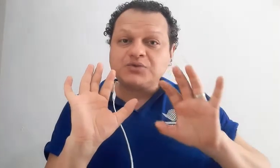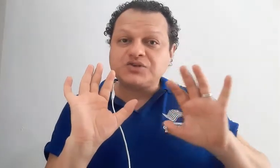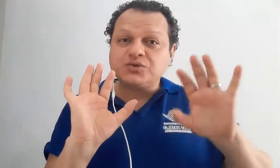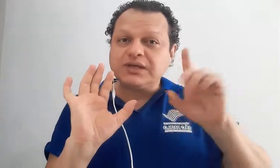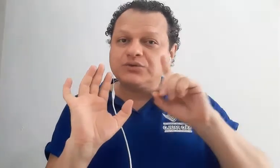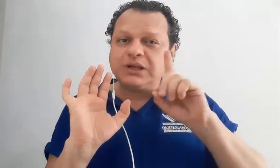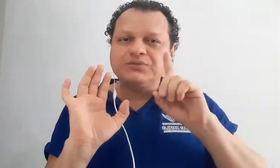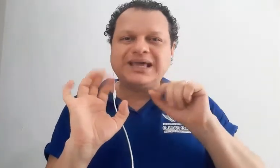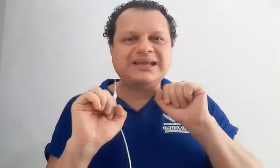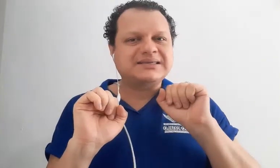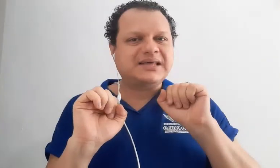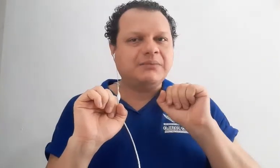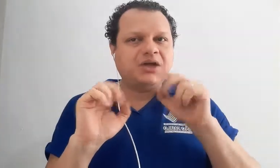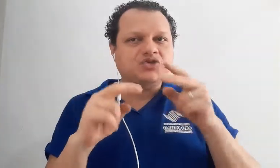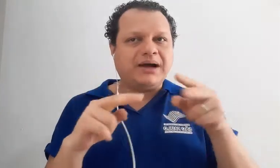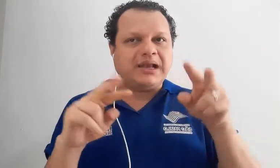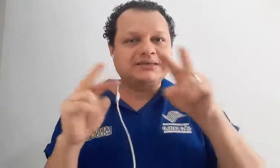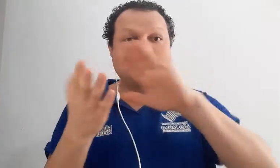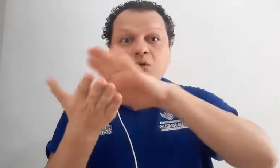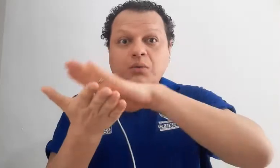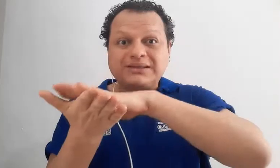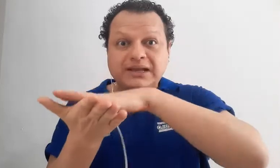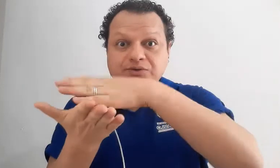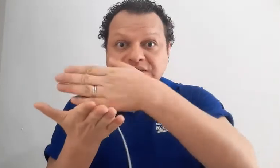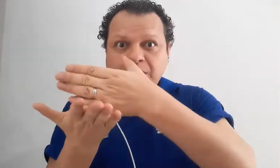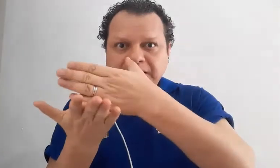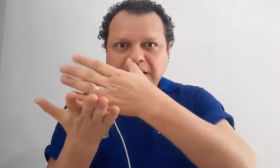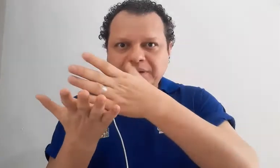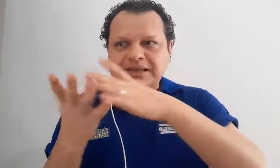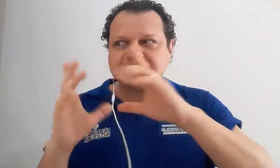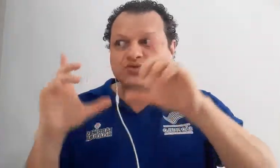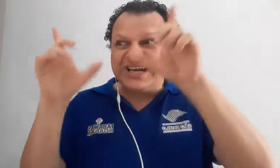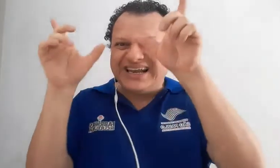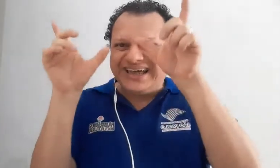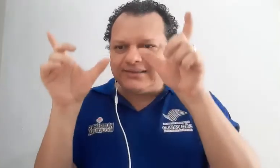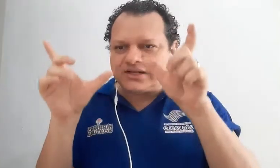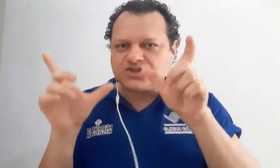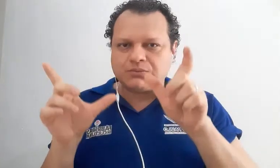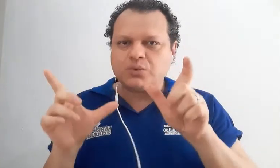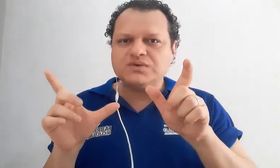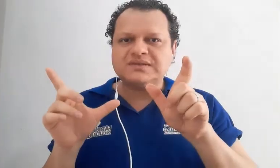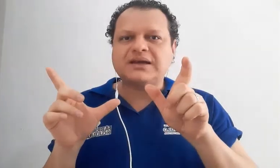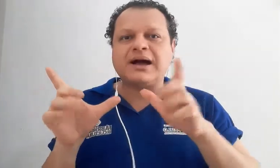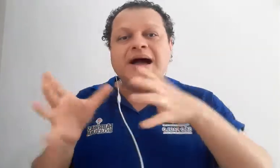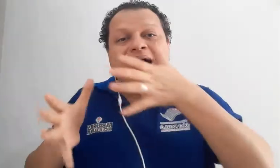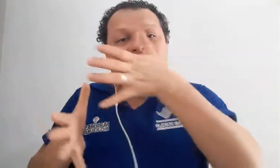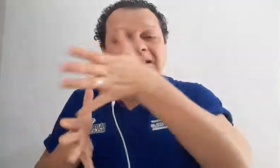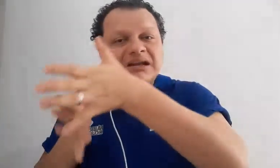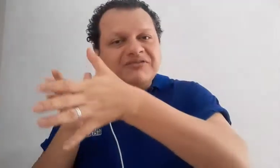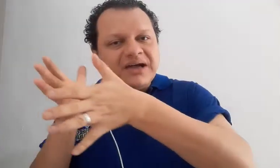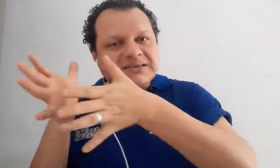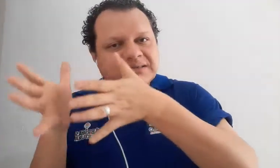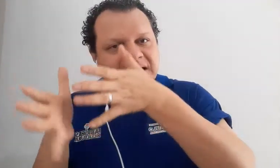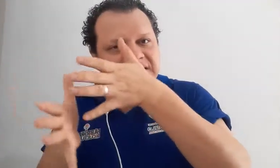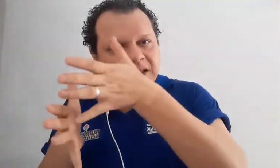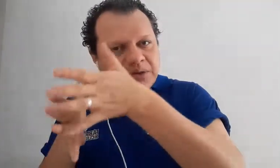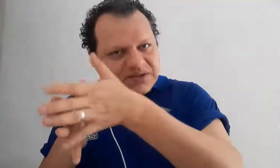estudando não tem necessariamente uma relação com a tradução e interpretação de letras de música através das línguas e